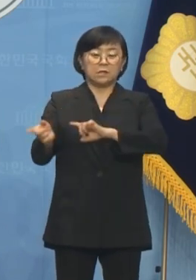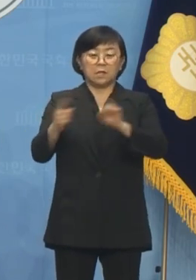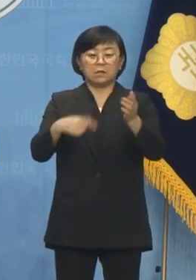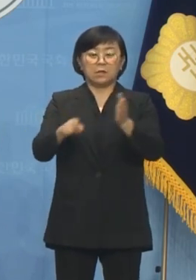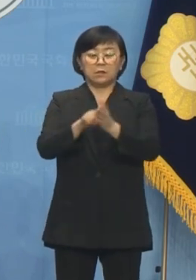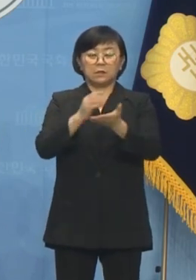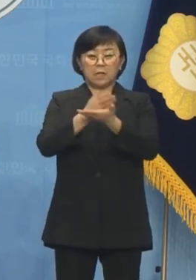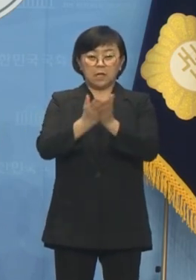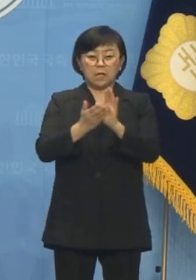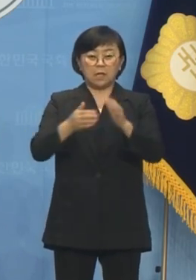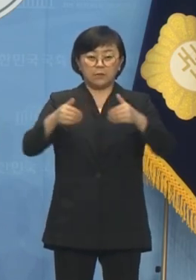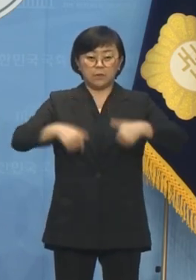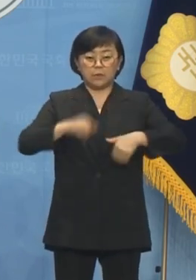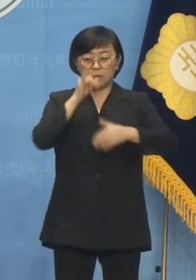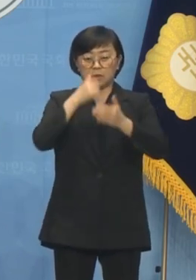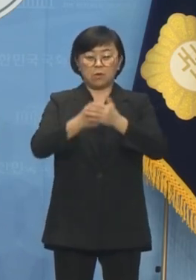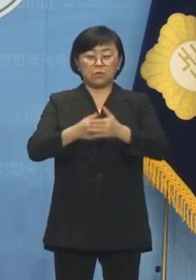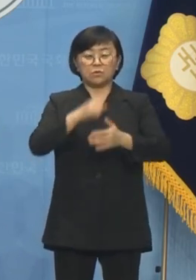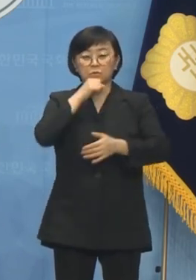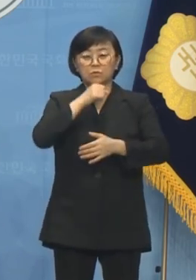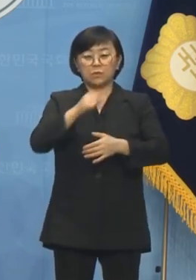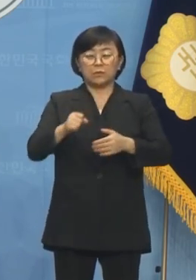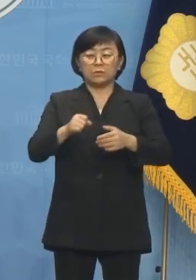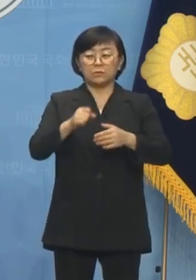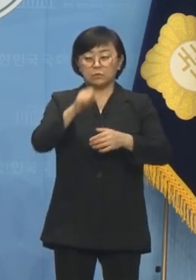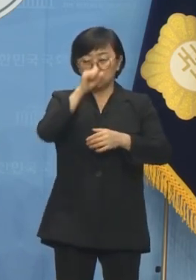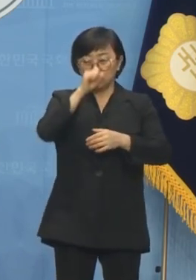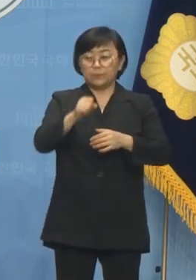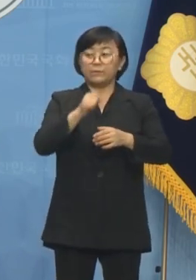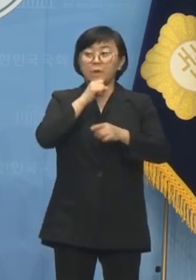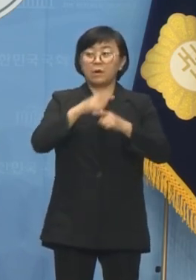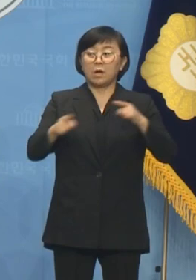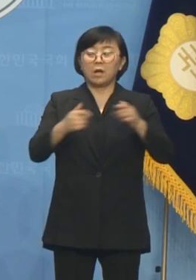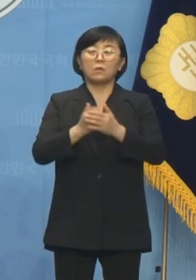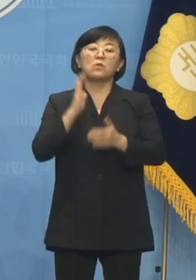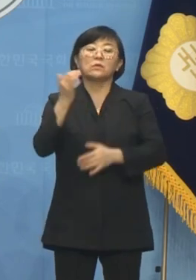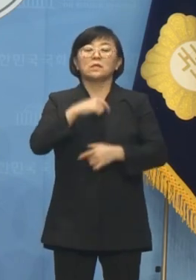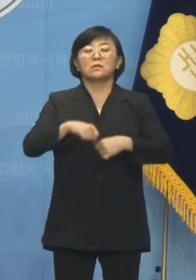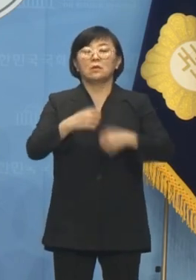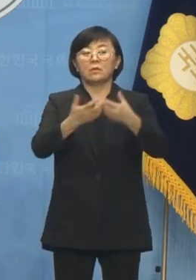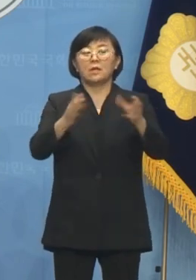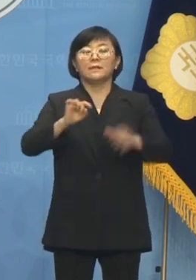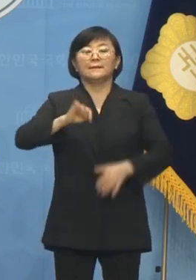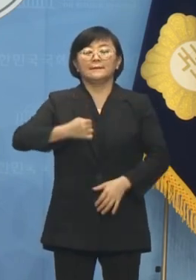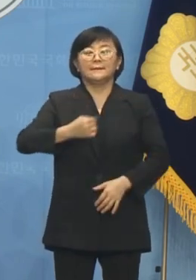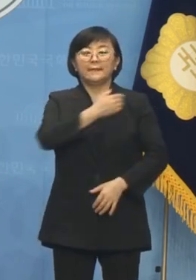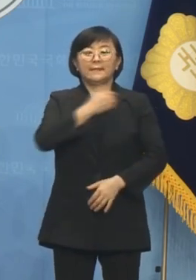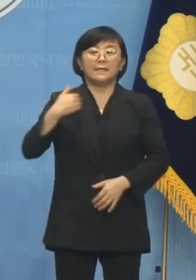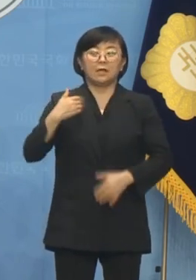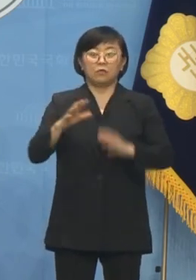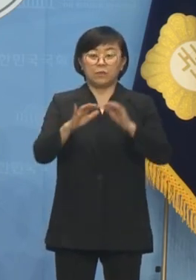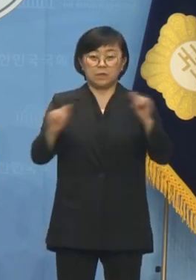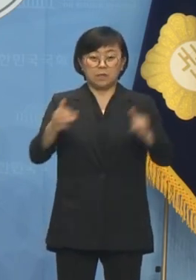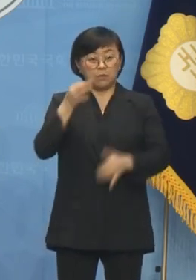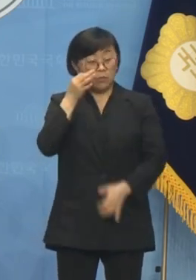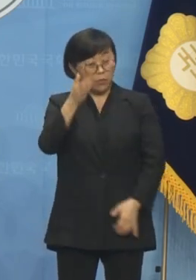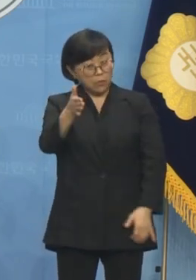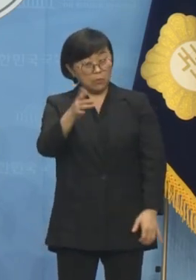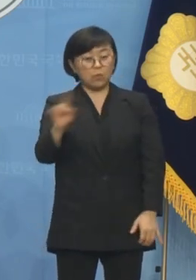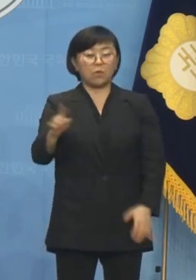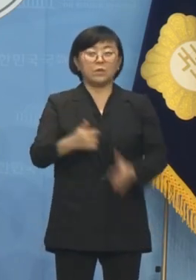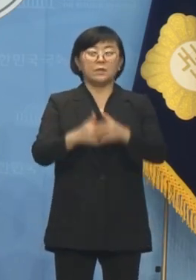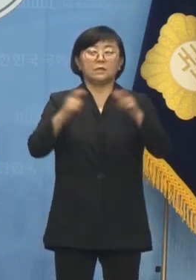다양화를 도모할 것이라며 호평했습니다. 녹색 정의당이 자신있게 국민들께 내놓은